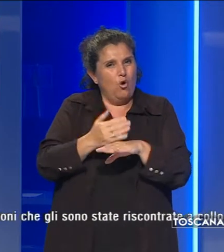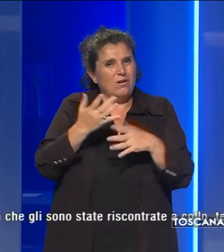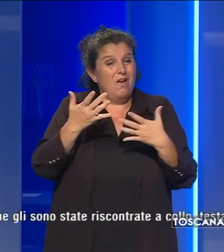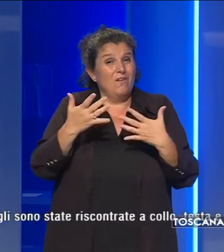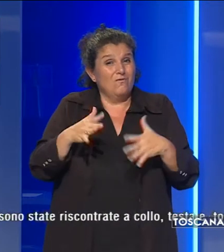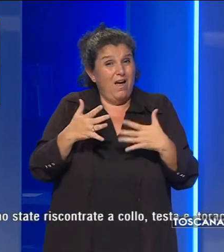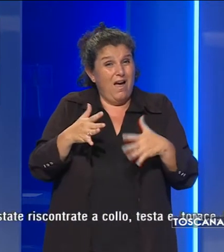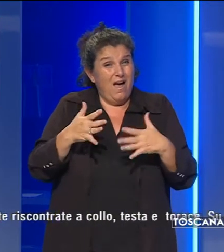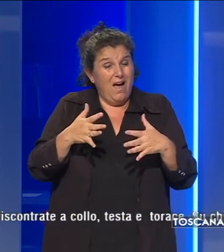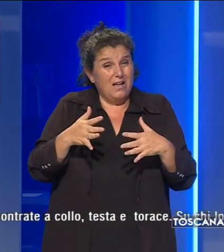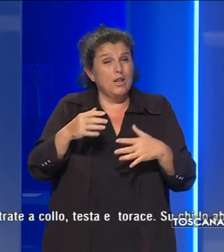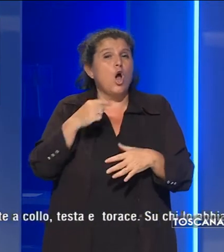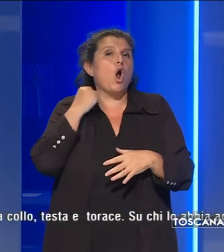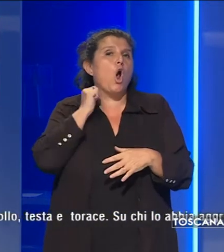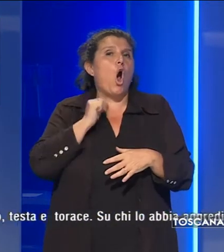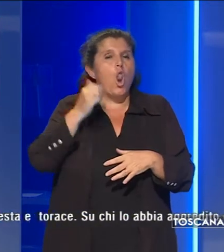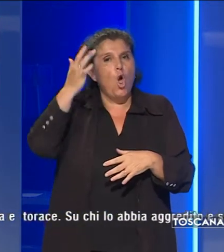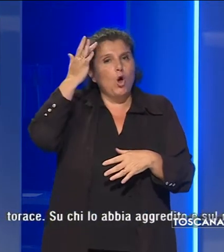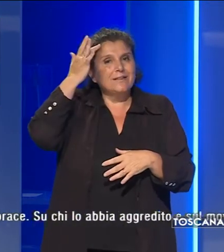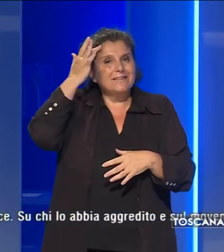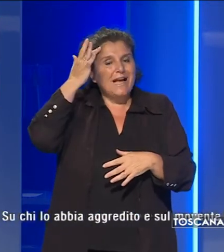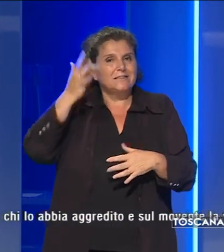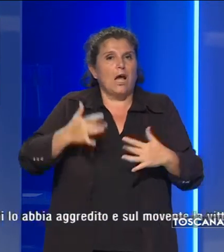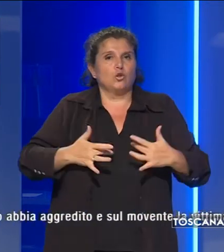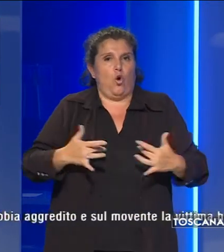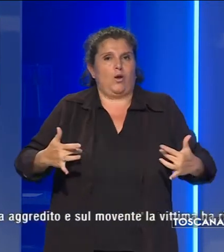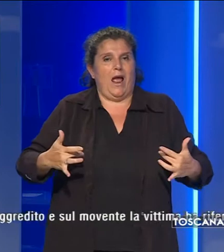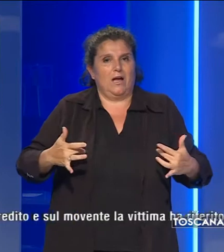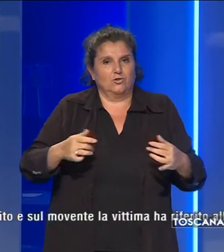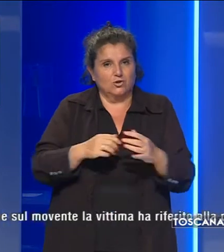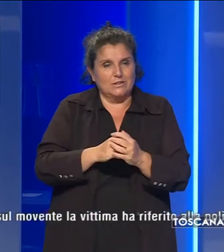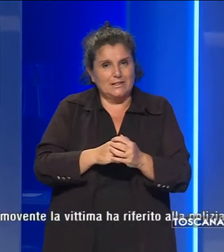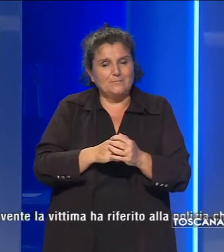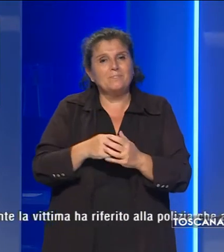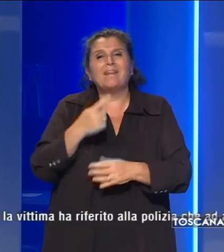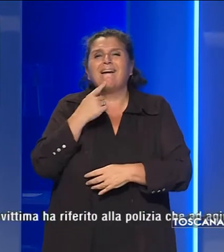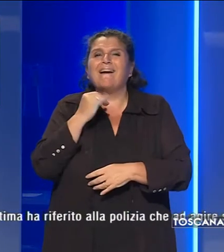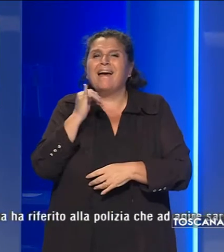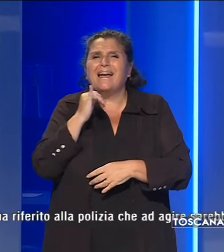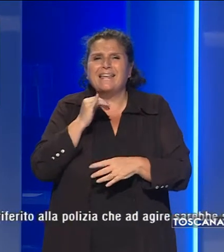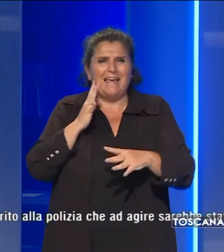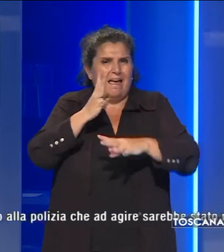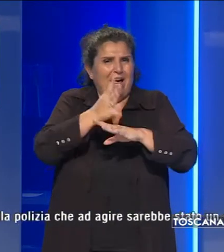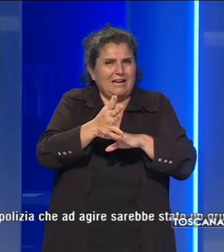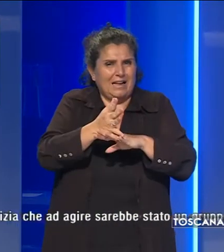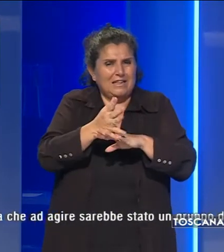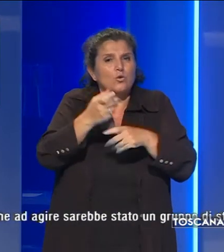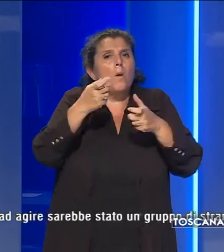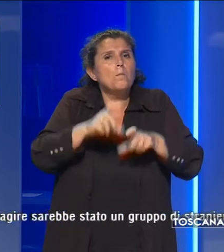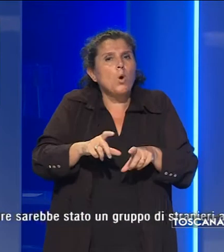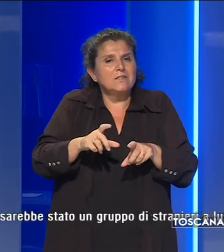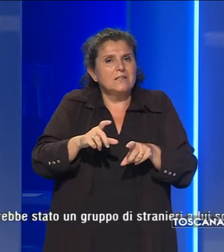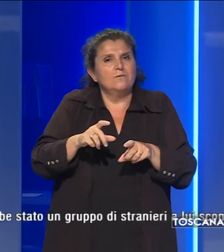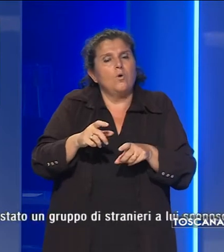riscontrate al collo, testa e torace. Su chi lo abbia aggredito e sul movente, la